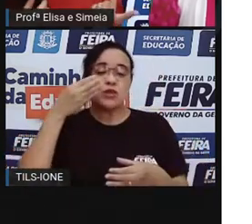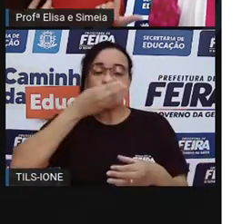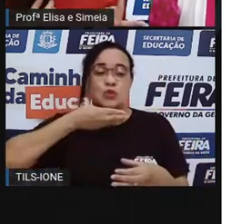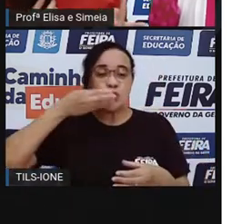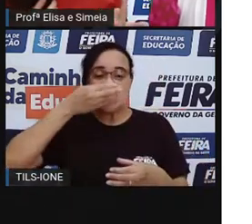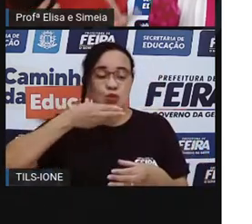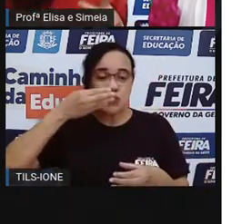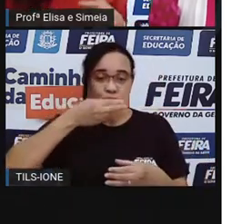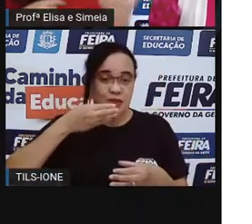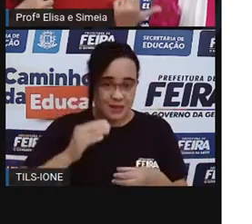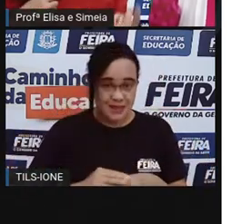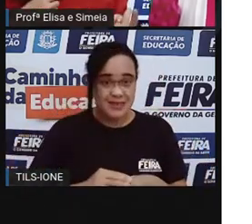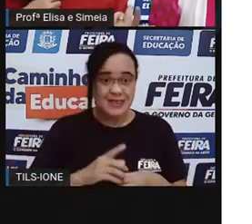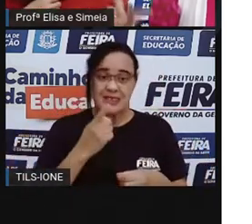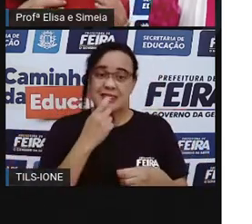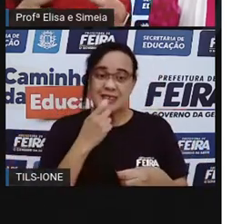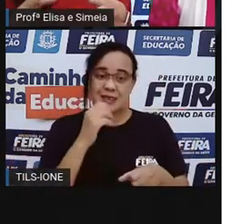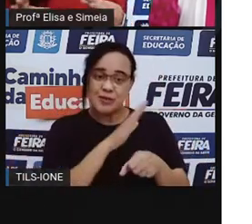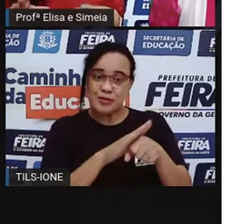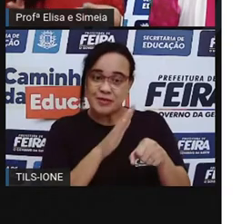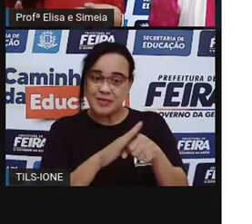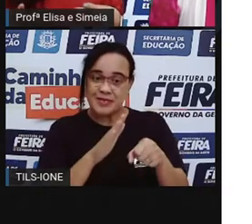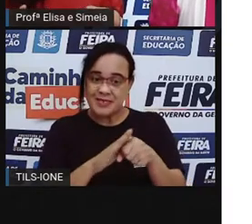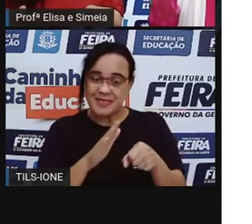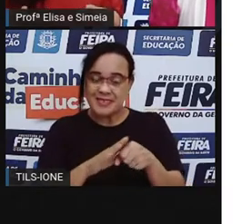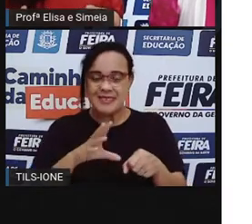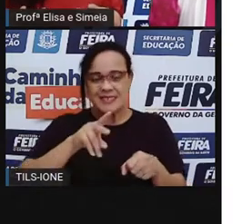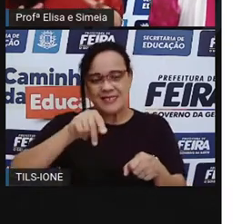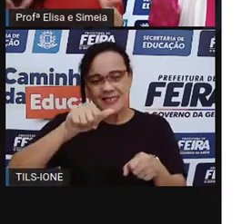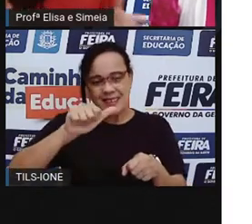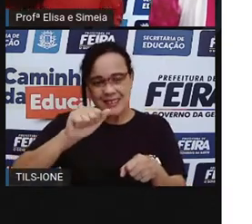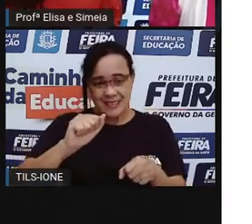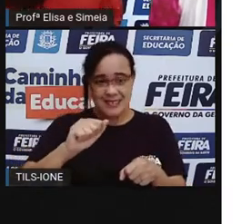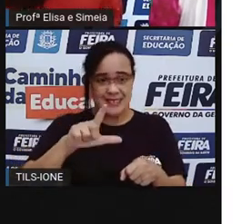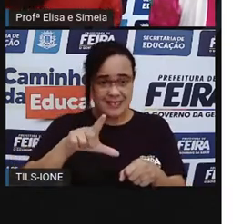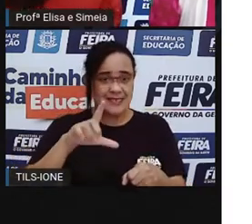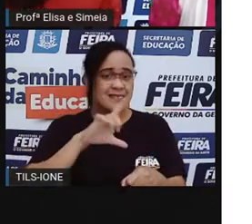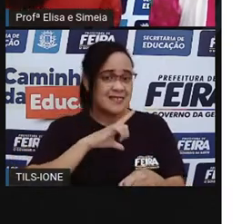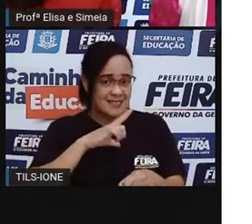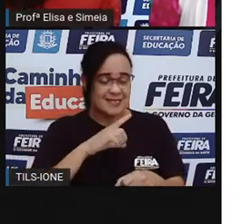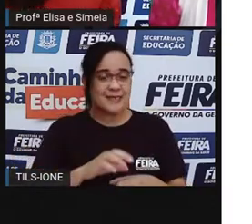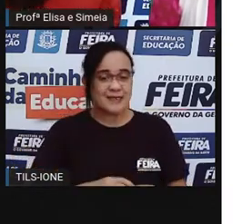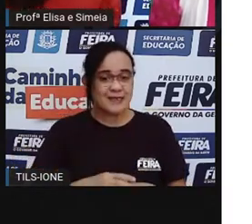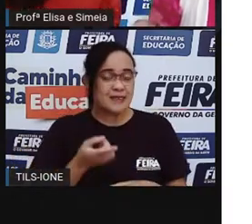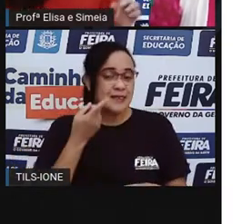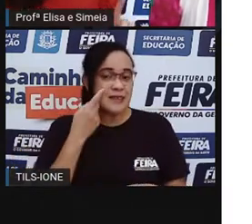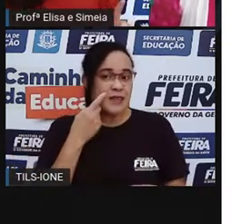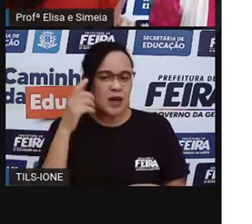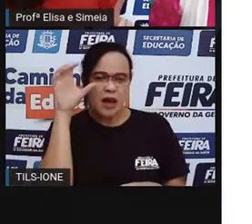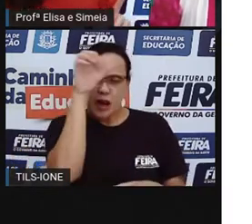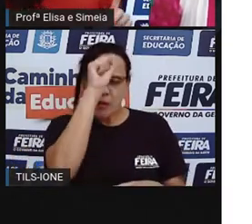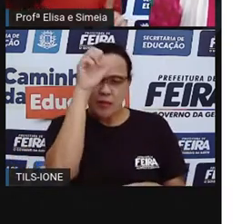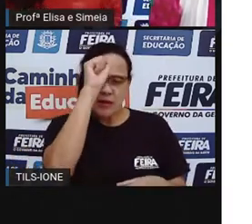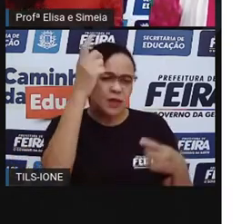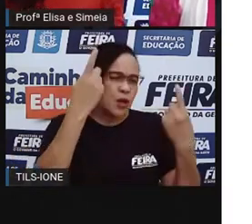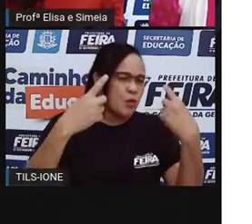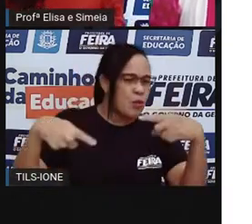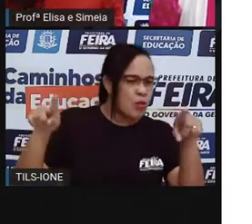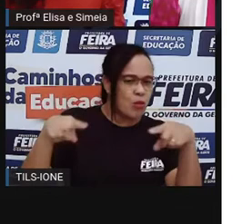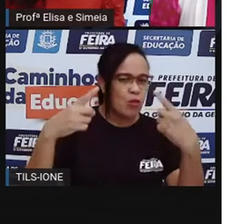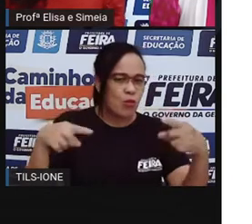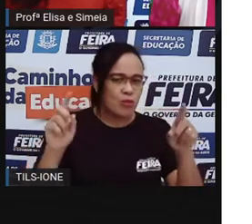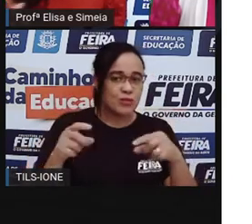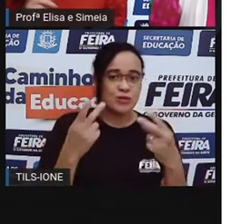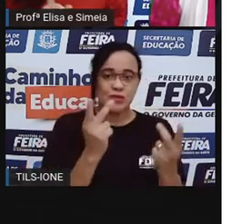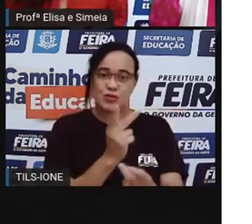E o tomate, que é uma fruta salgadinha. Que tal agora a gente aprender uma música sobre o